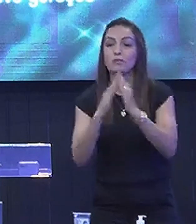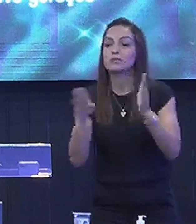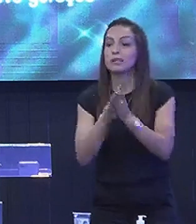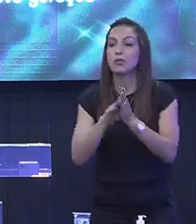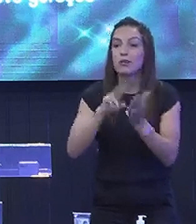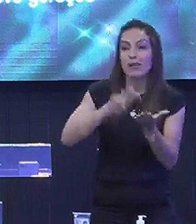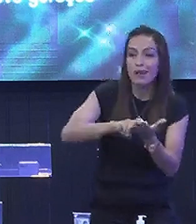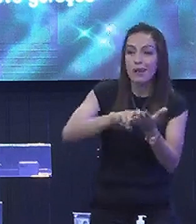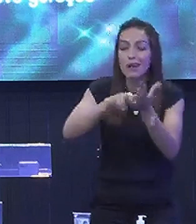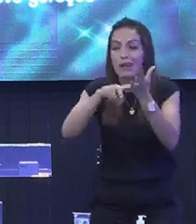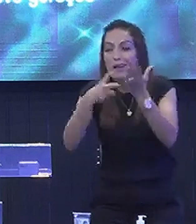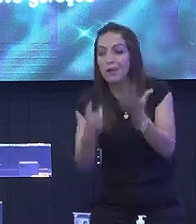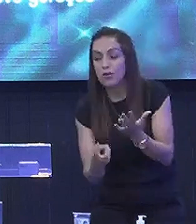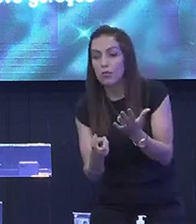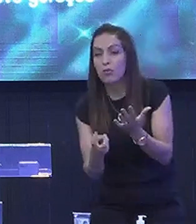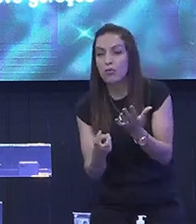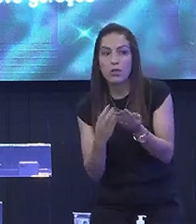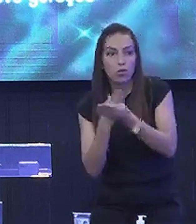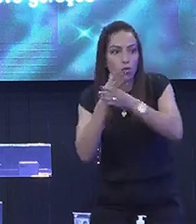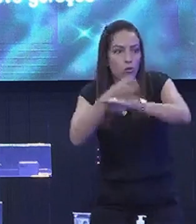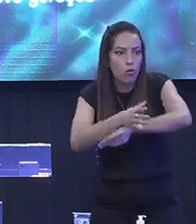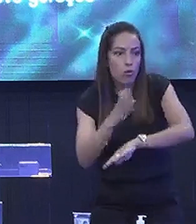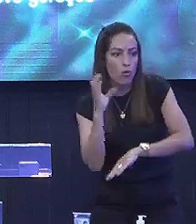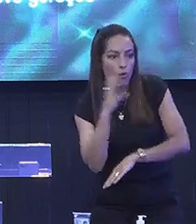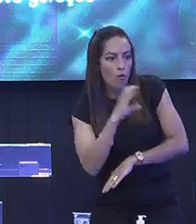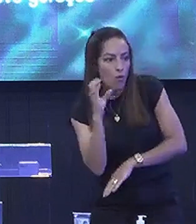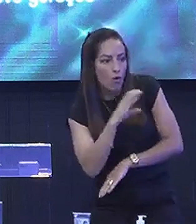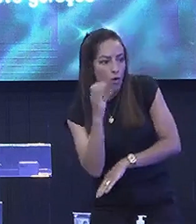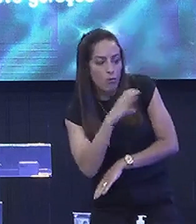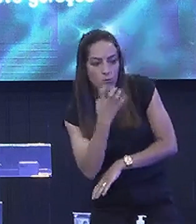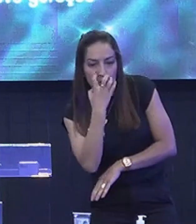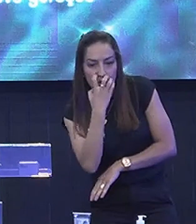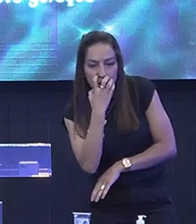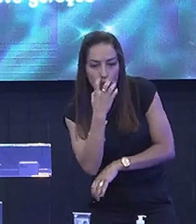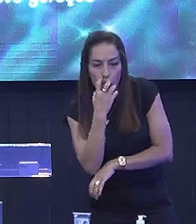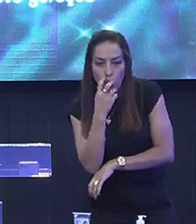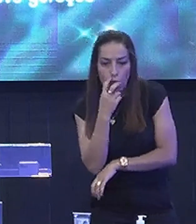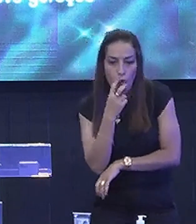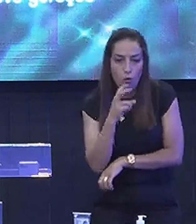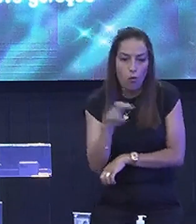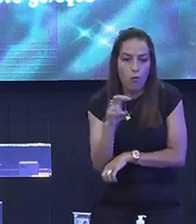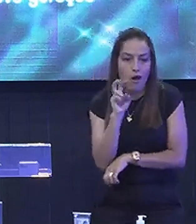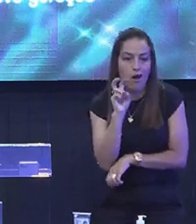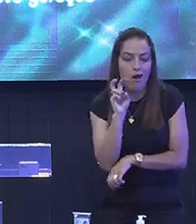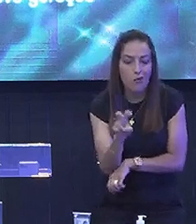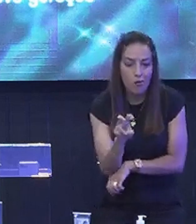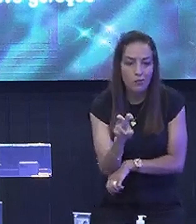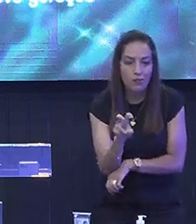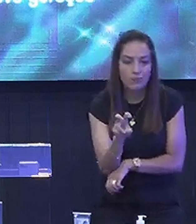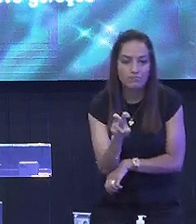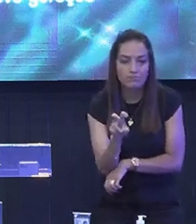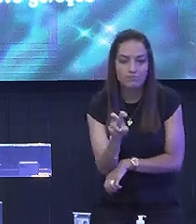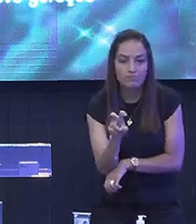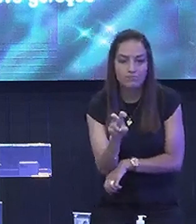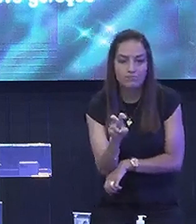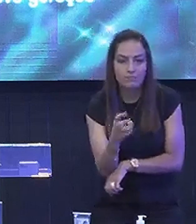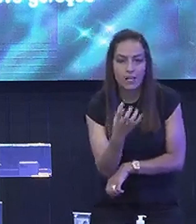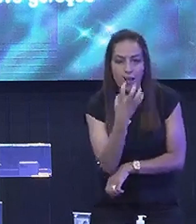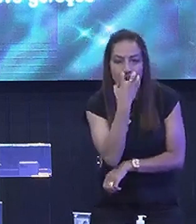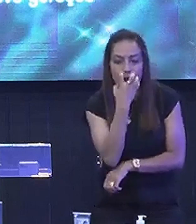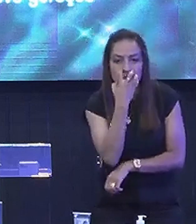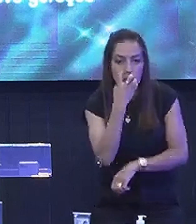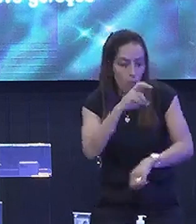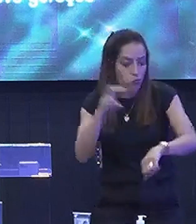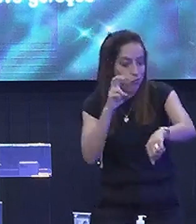ela Caiu A Golden Entrou Quando a Golden Entrou Uma cobra Coral Picou na cachorra A cachorra morreu É